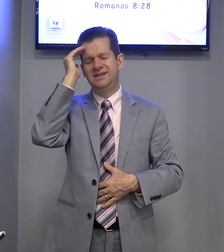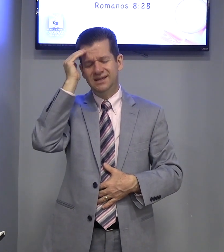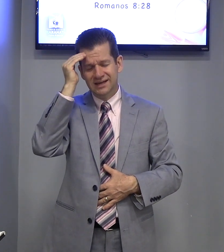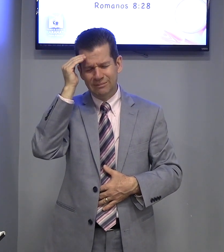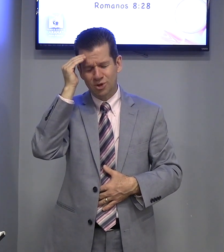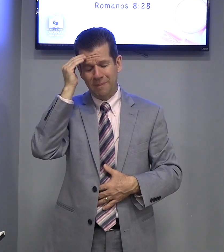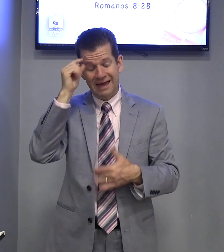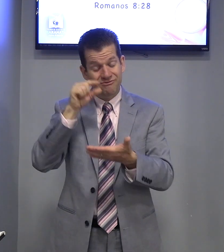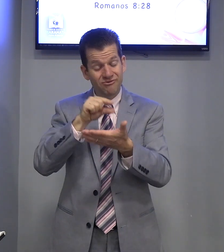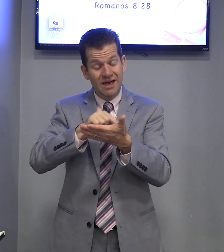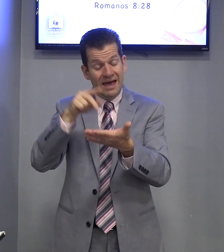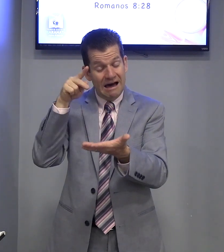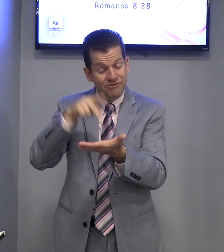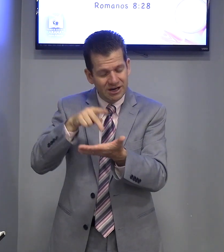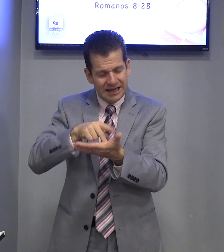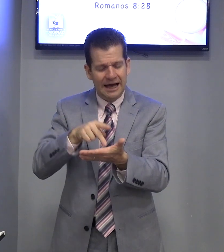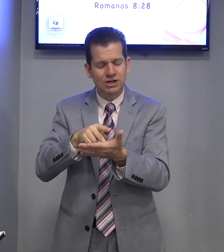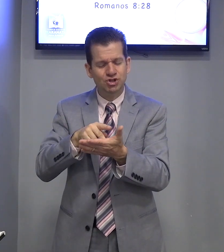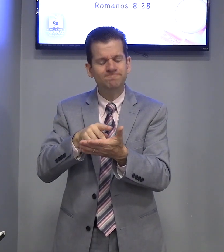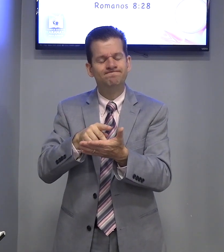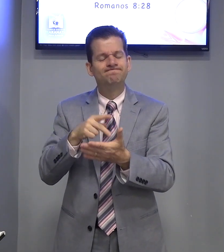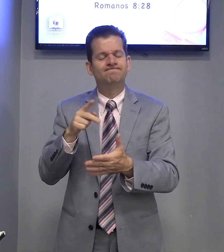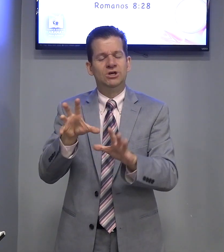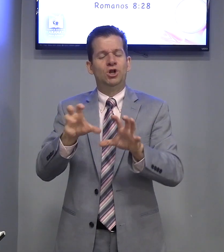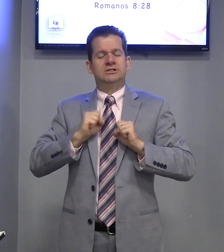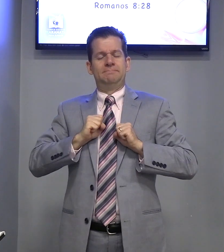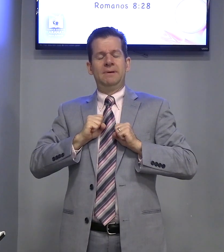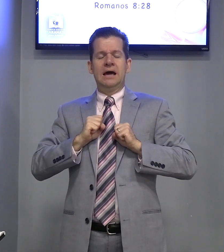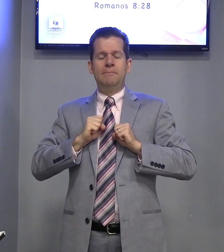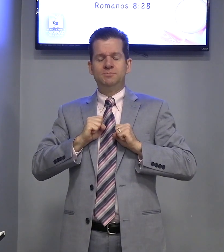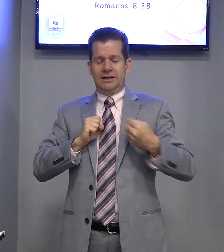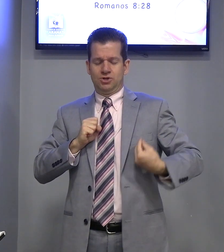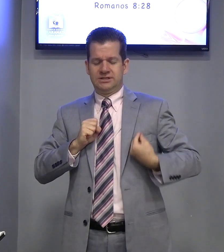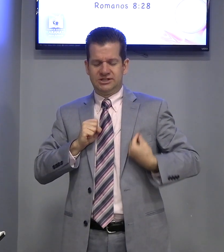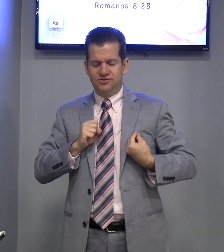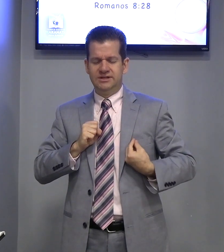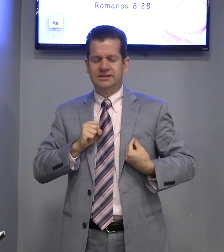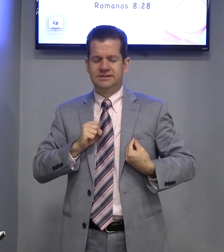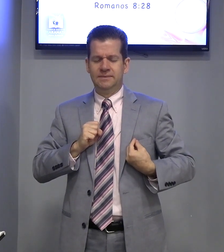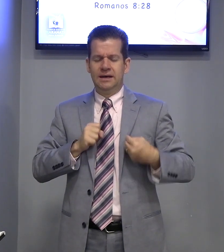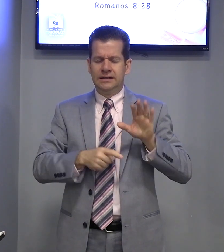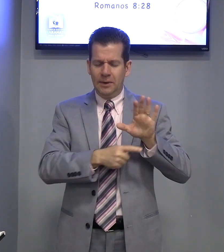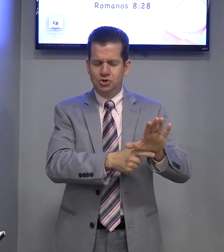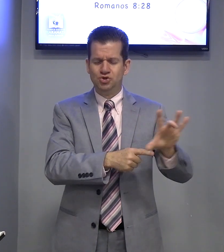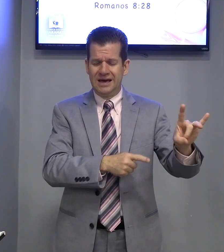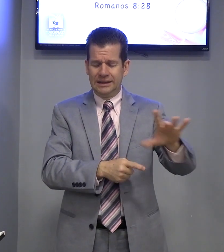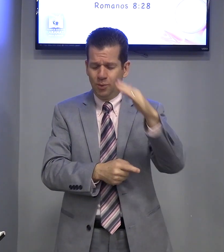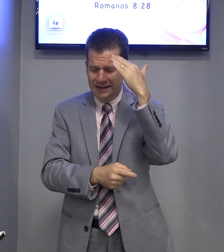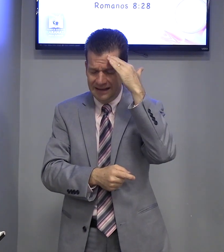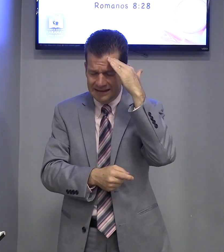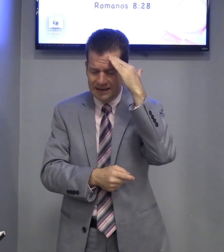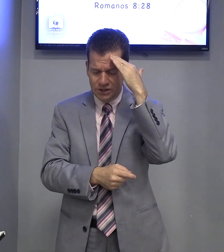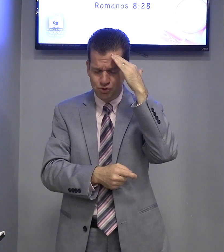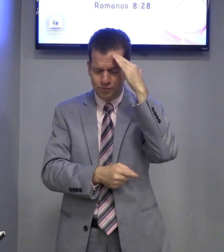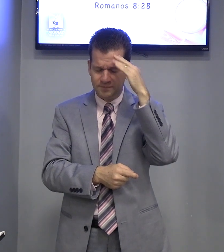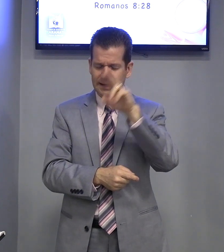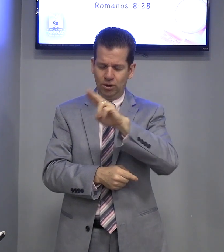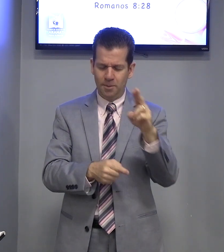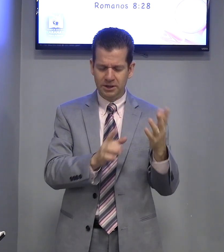entendamos, ó Pai, a verdade que nós pegamos para as nossas vidas. Então, ajude cada um a entender isso. Em nome